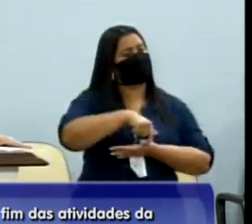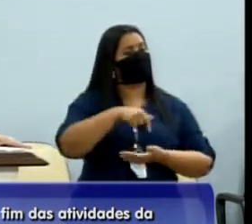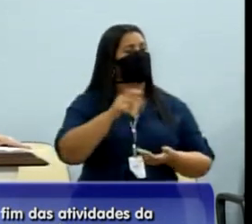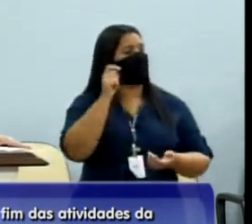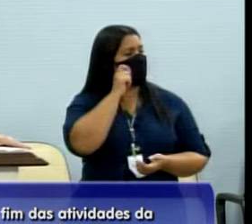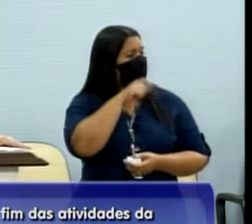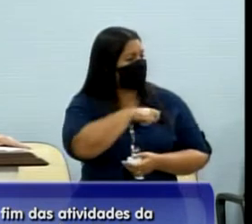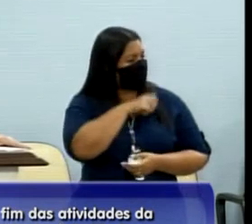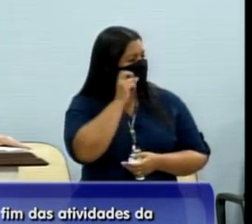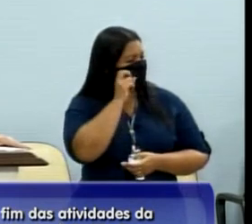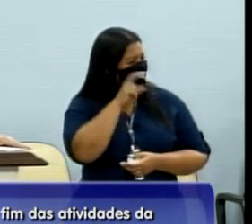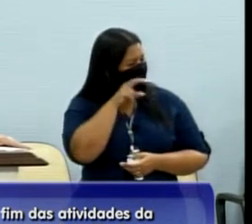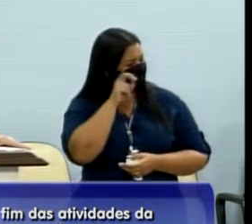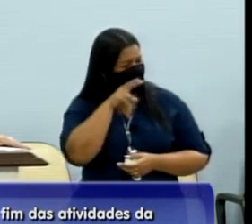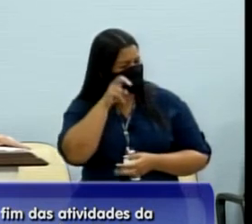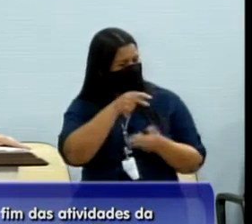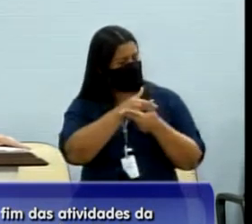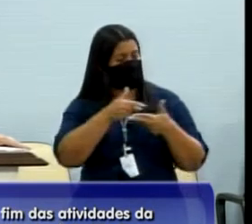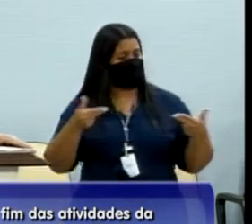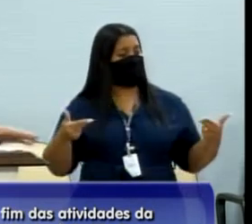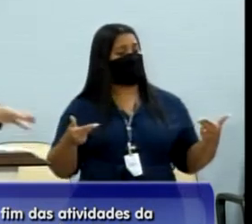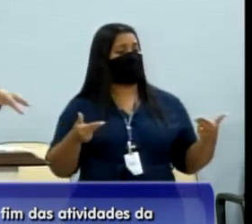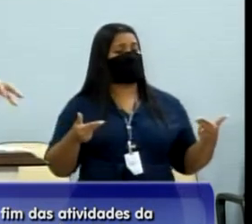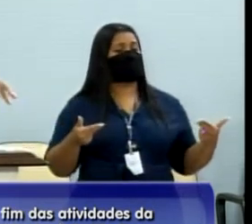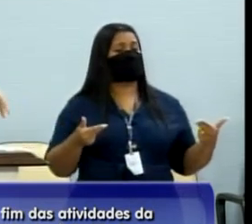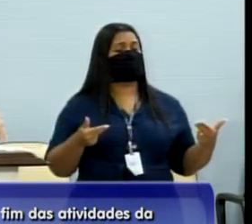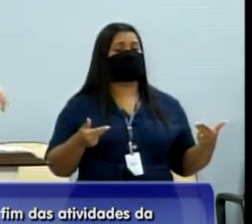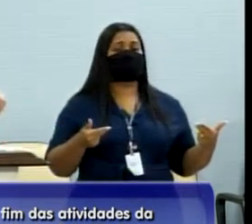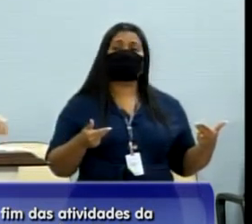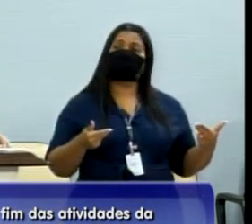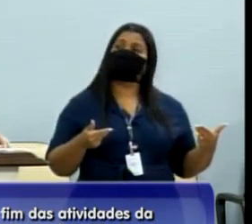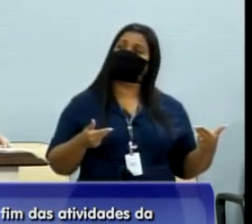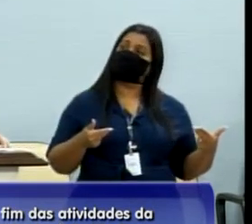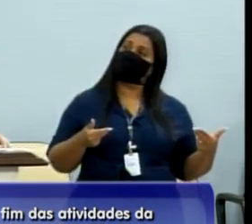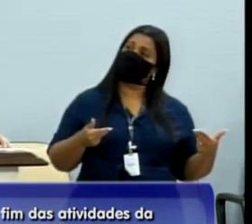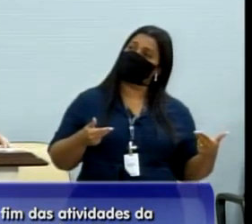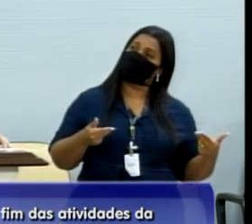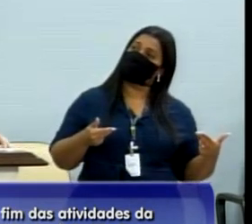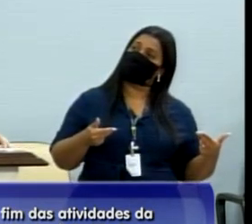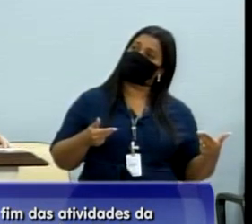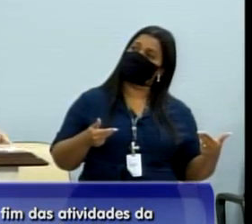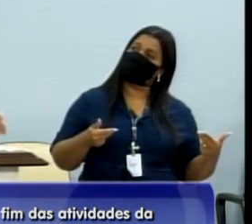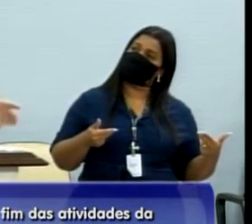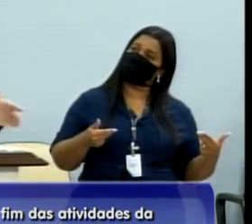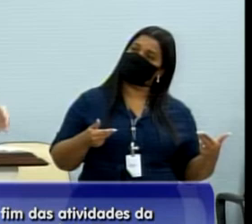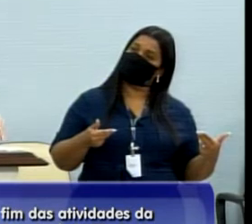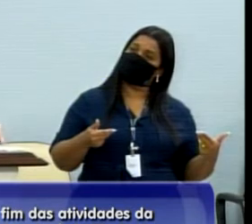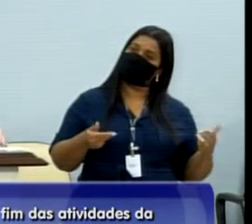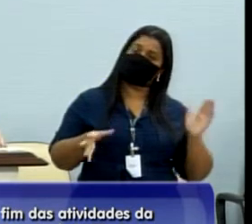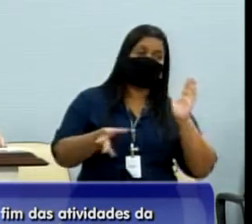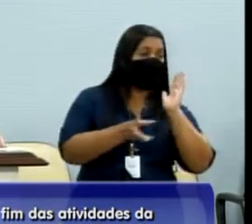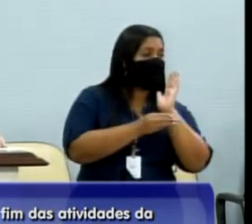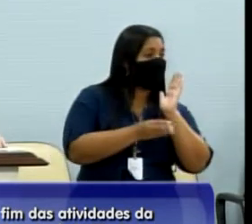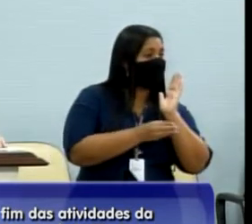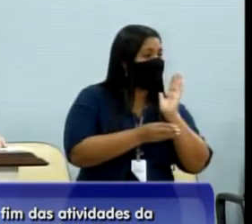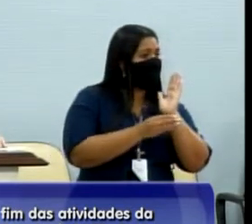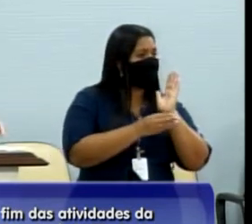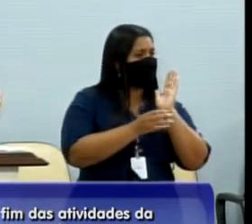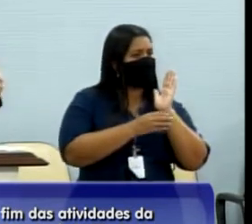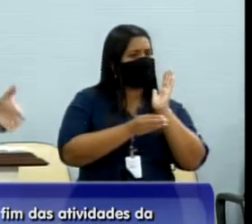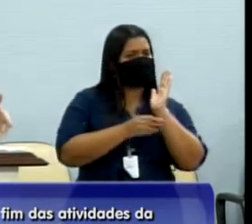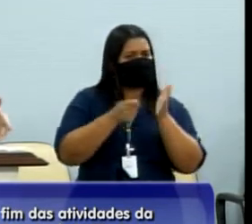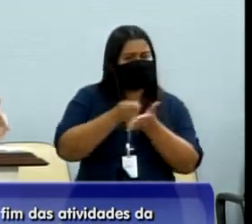algumas notícias a respeito das emendas impositivas. Mesmo à distância, eu já me